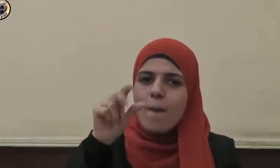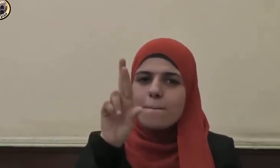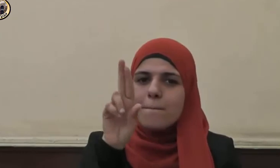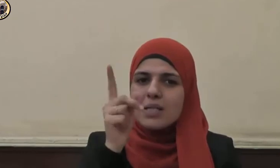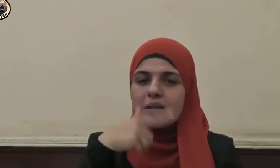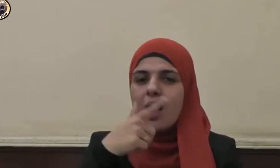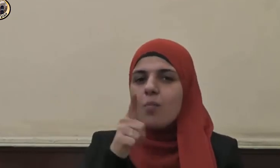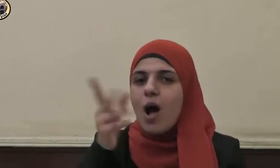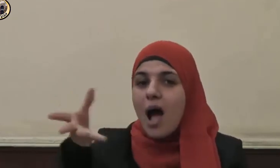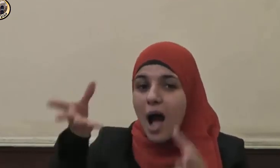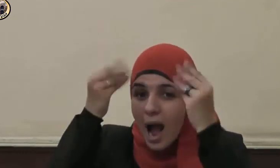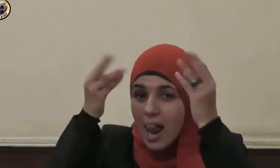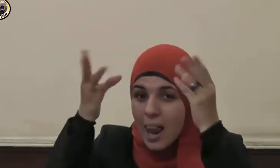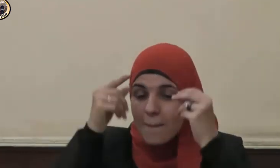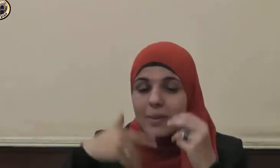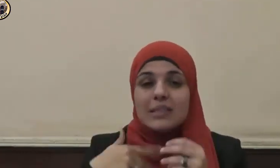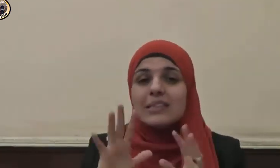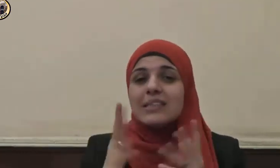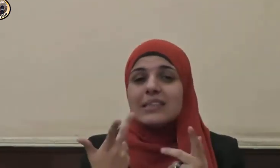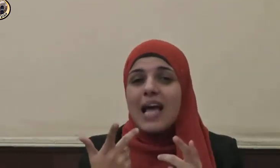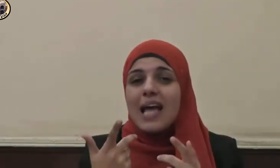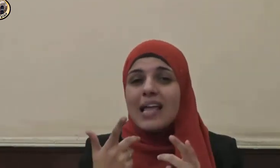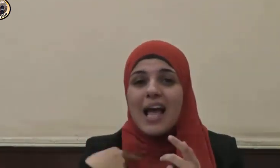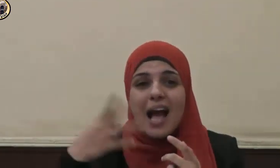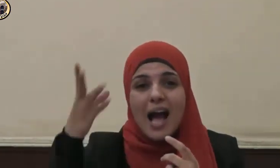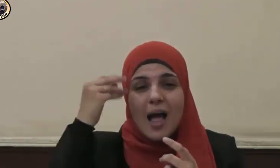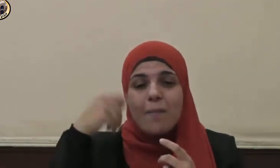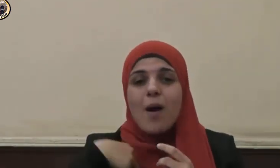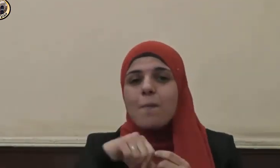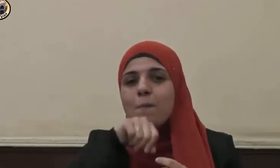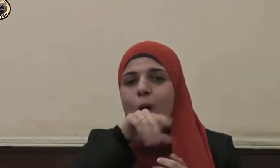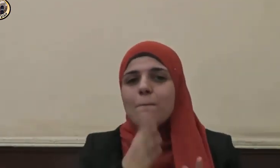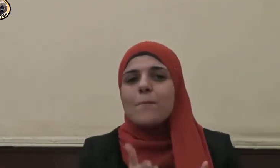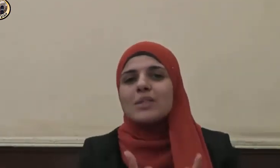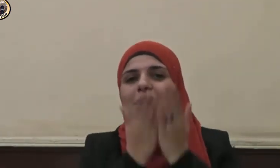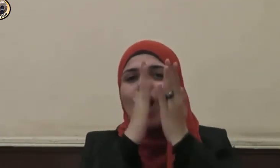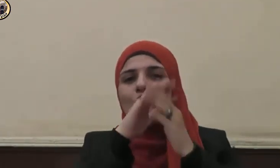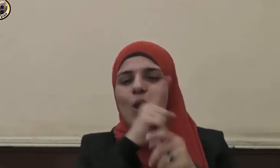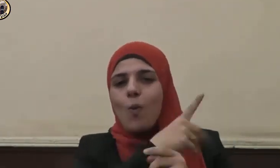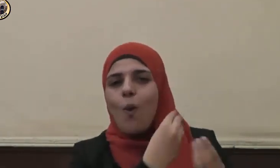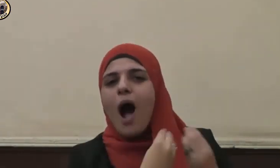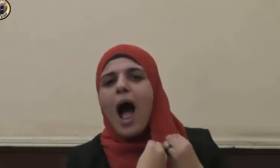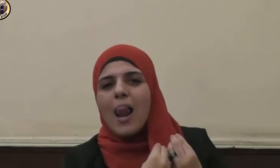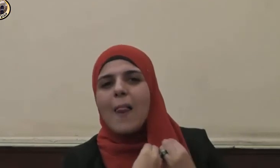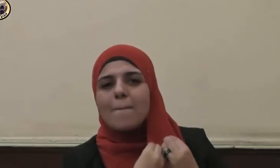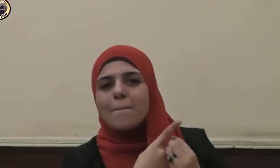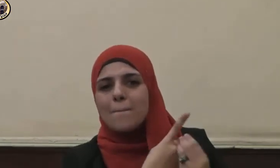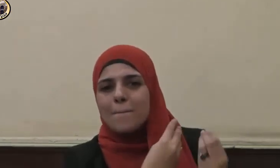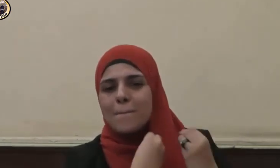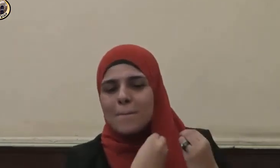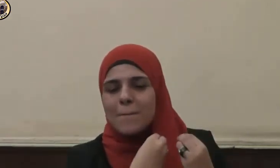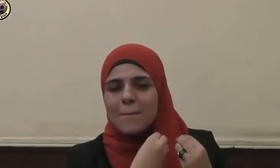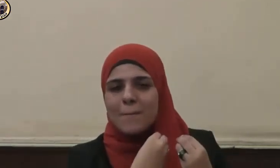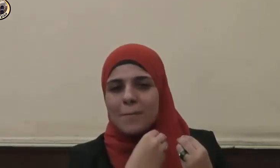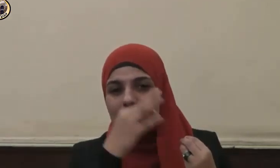أحد منذ فارقت رسول الله صلى الله عليه وسلم ثم قال